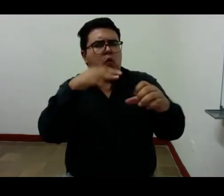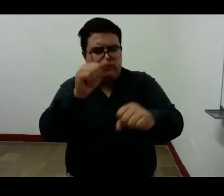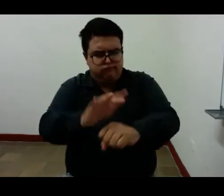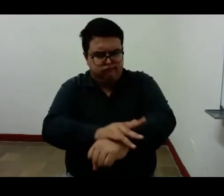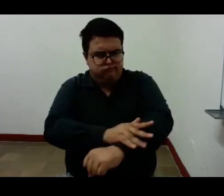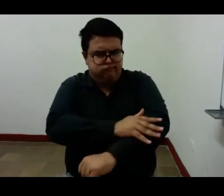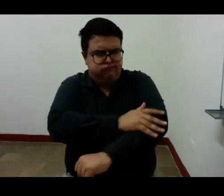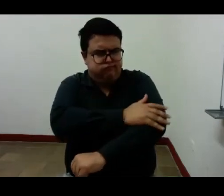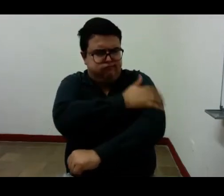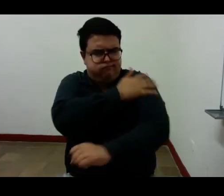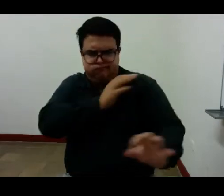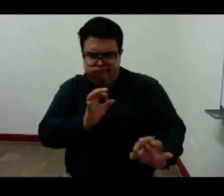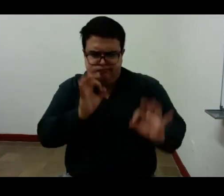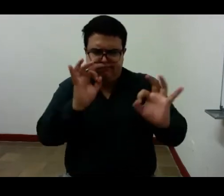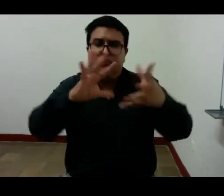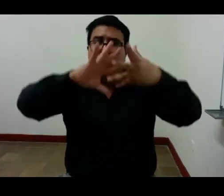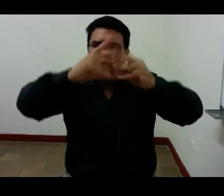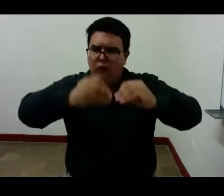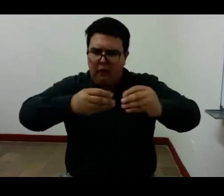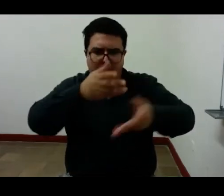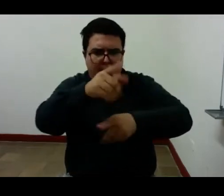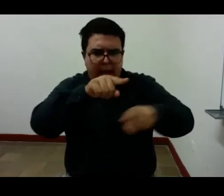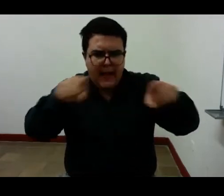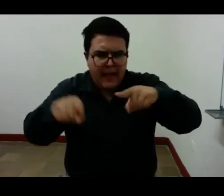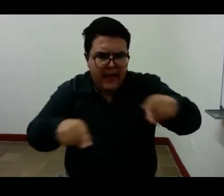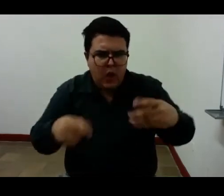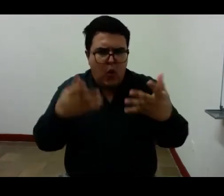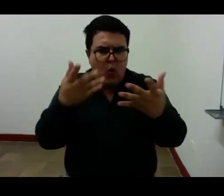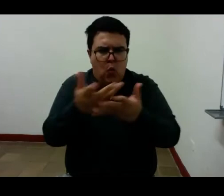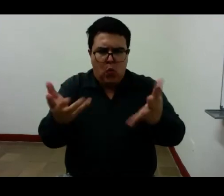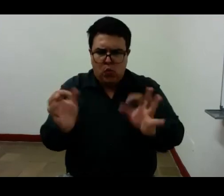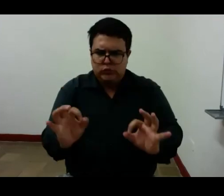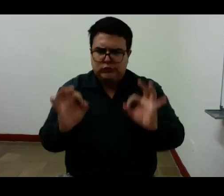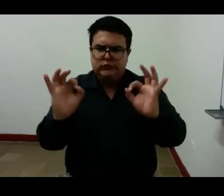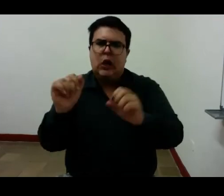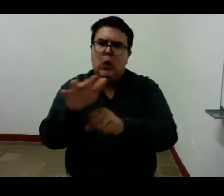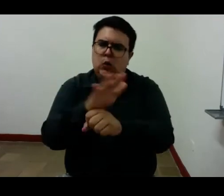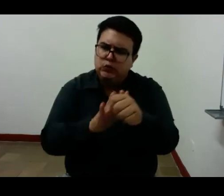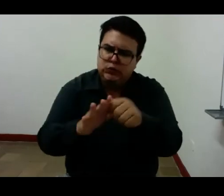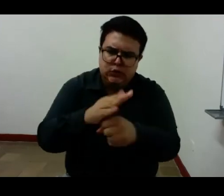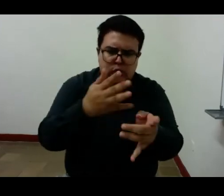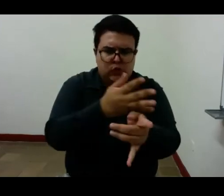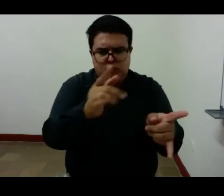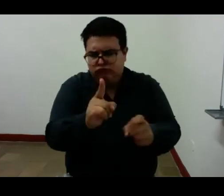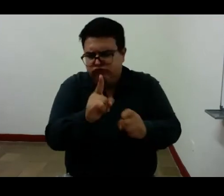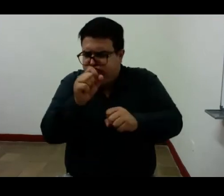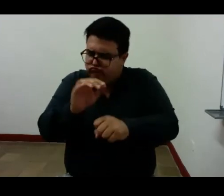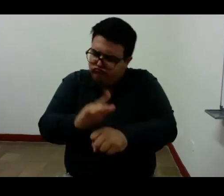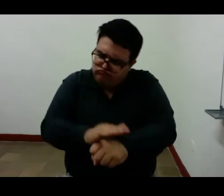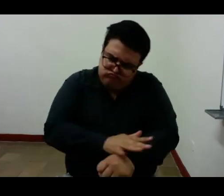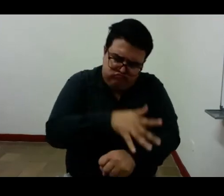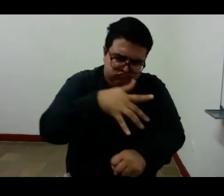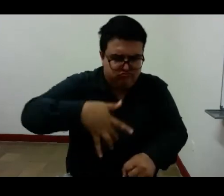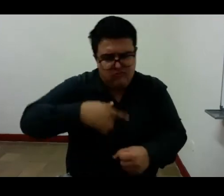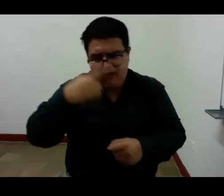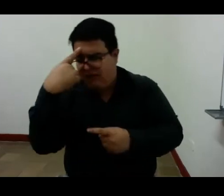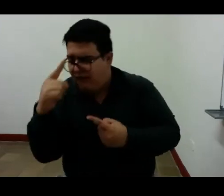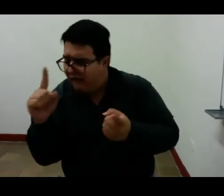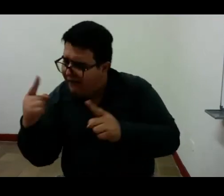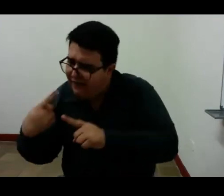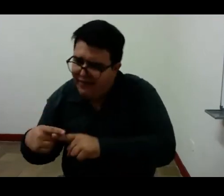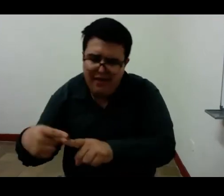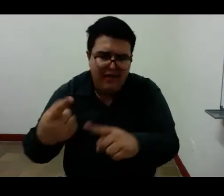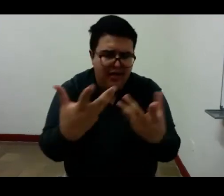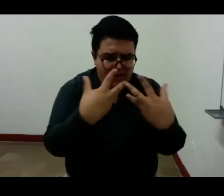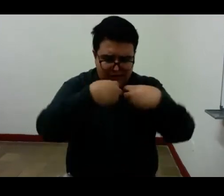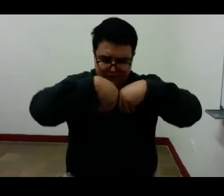Figuras que representan piezas situaciones o estados de alma de su poesía. En